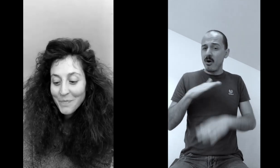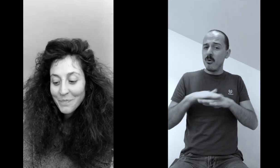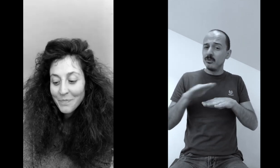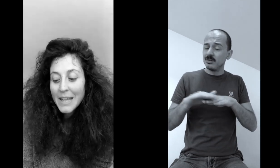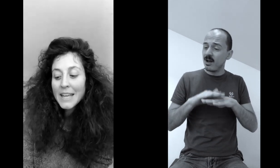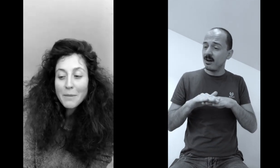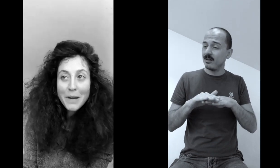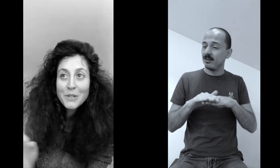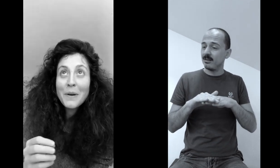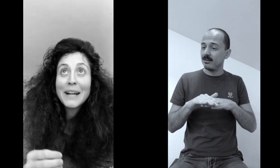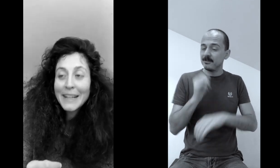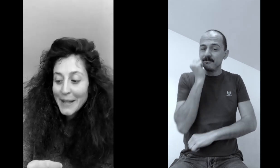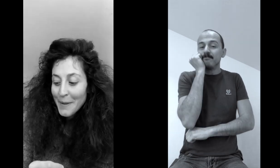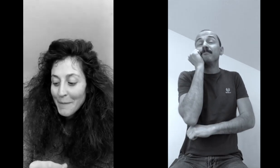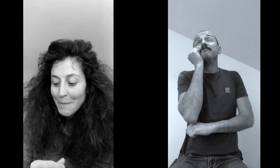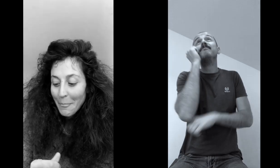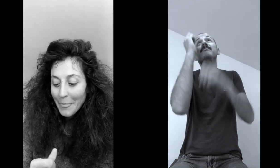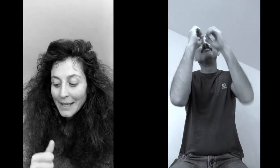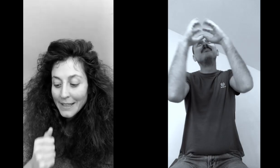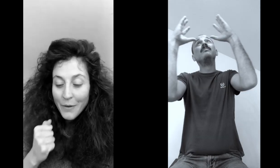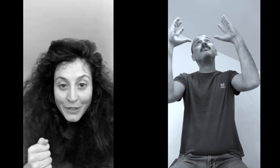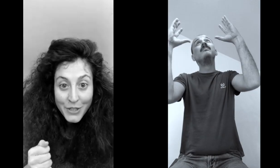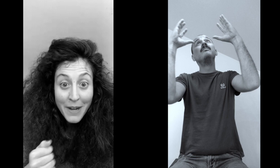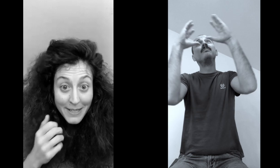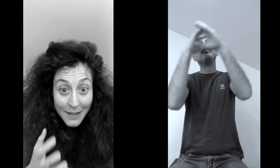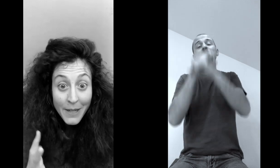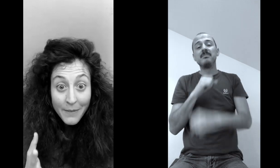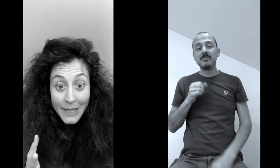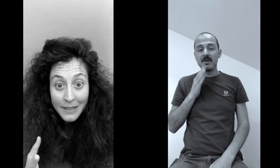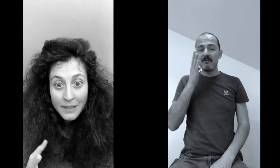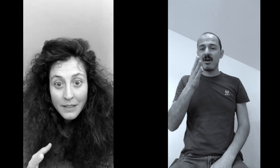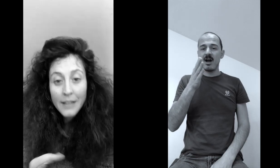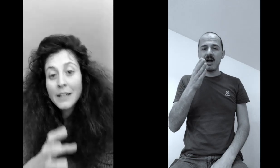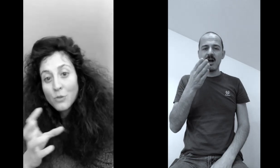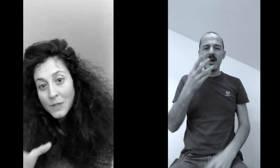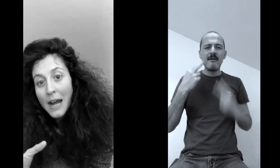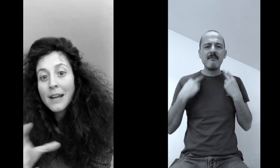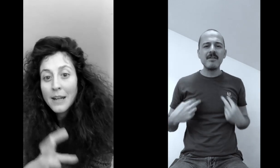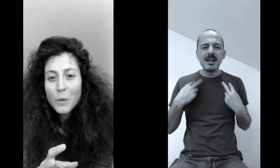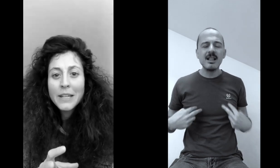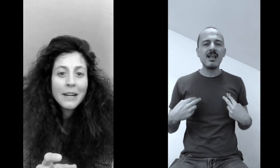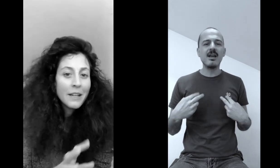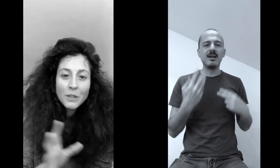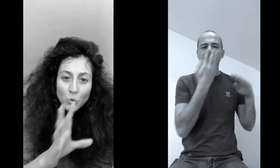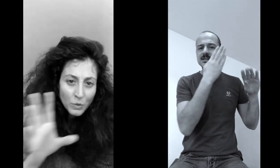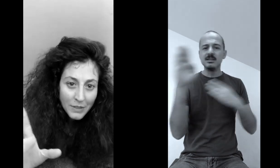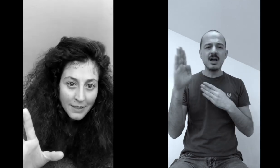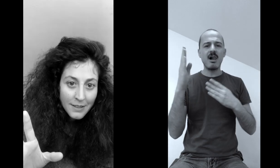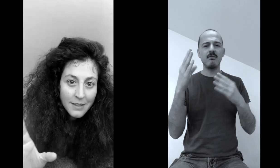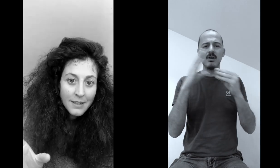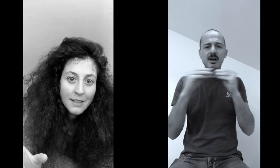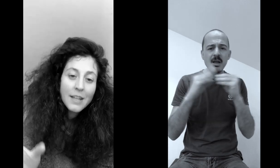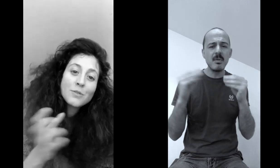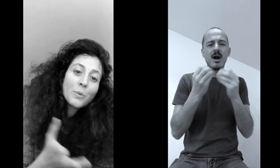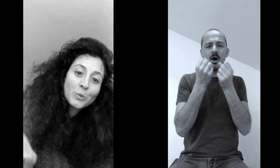immagino anche che oggi vai a salvare vite ad aggiustarle a guarirle tutte